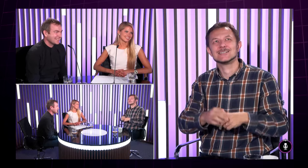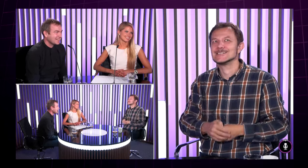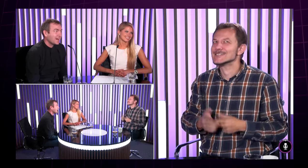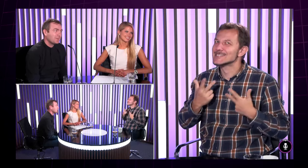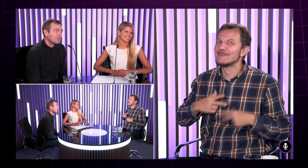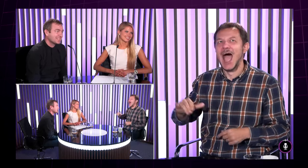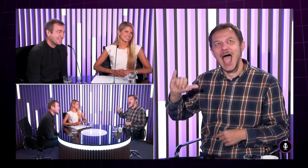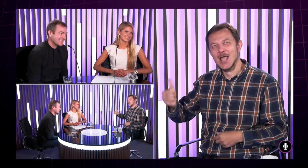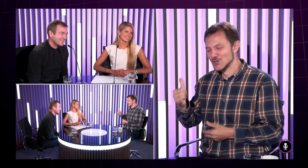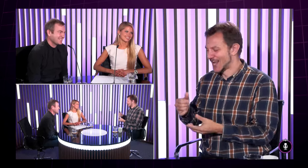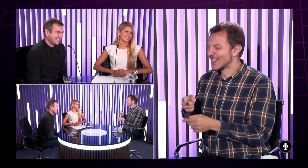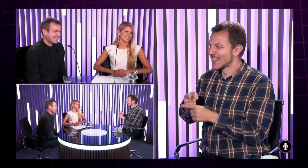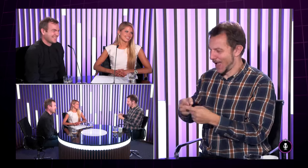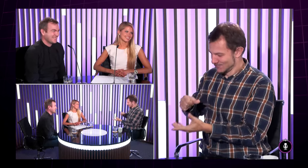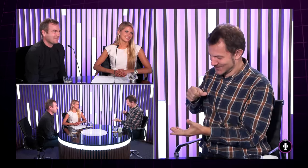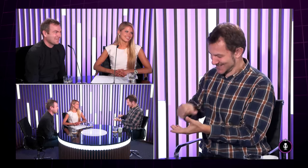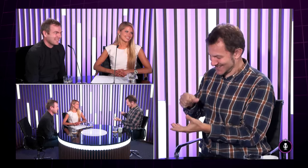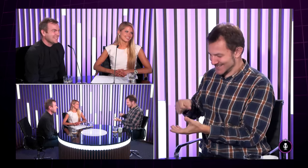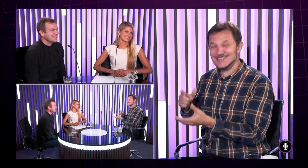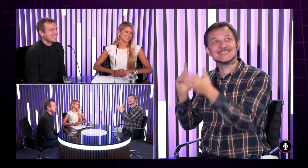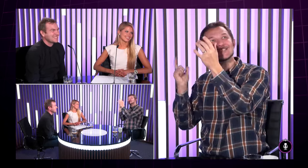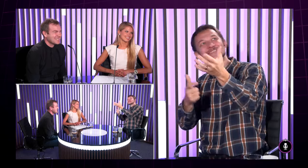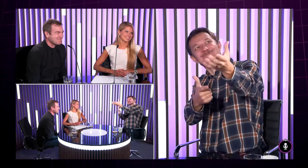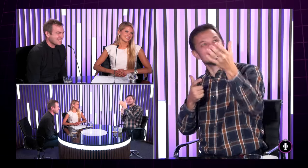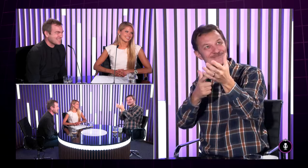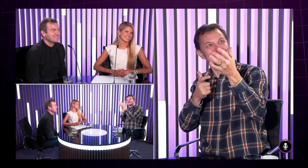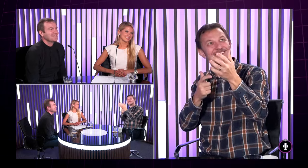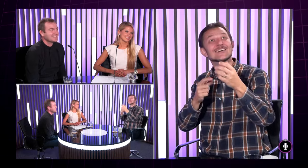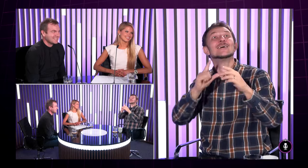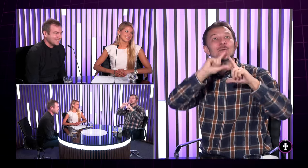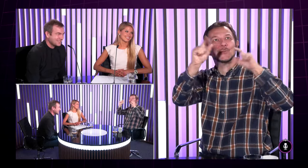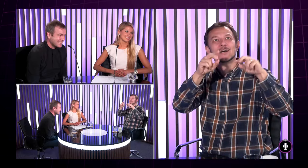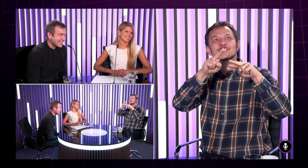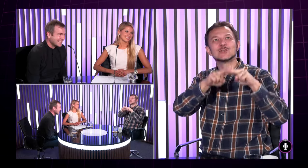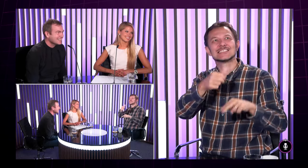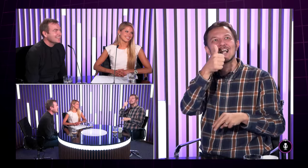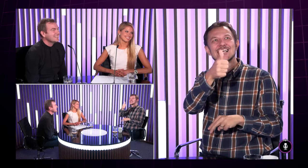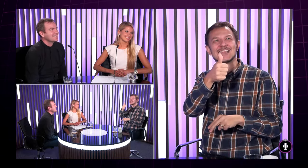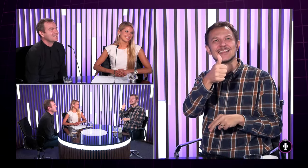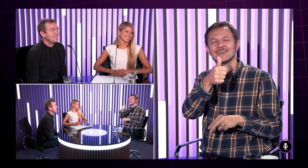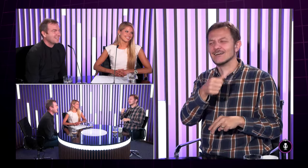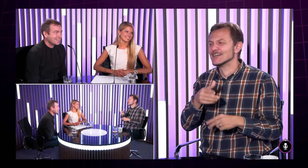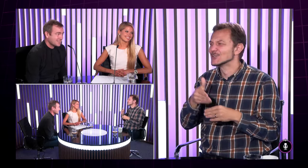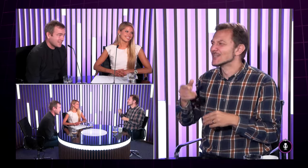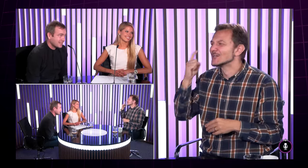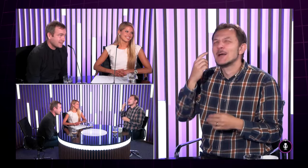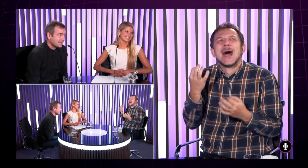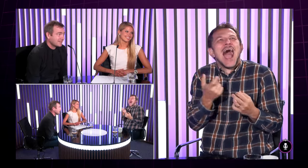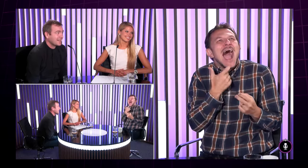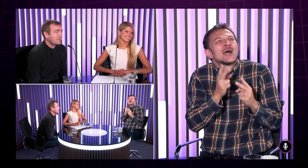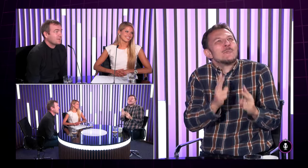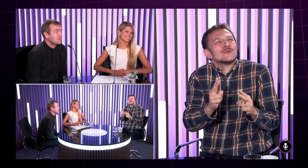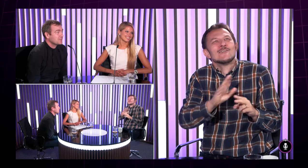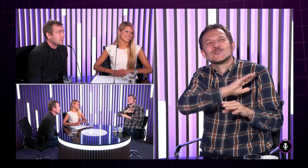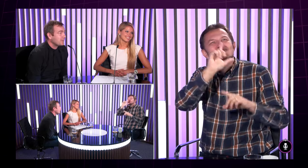odletí ale polovica tam ešte zostane zasa ešte nespokojný dá si náboje zoberie si znovu vystrelí zasa odletie ďalšie zostane tam